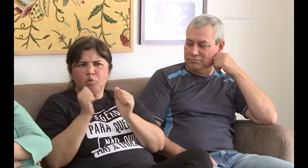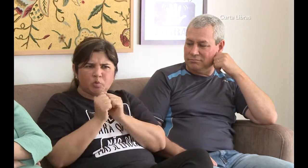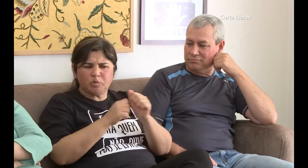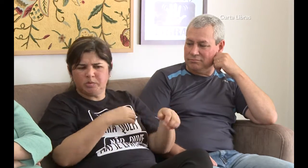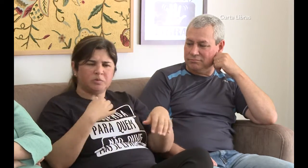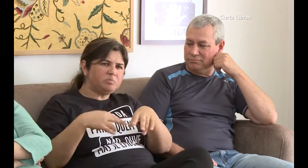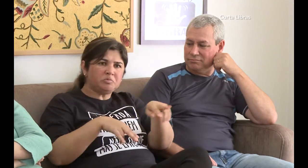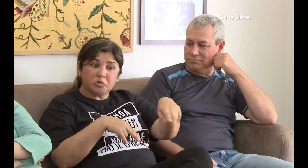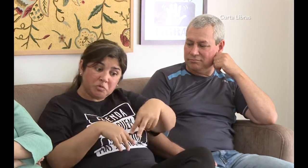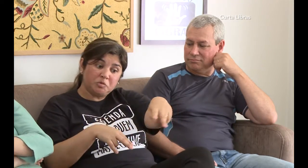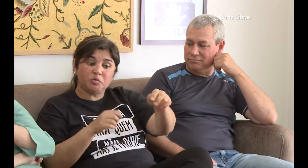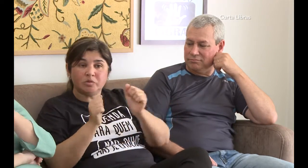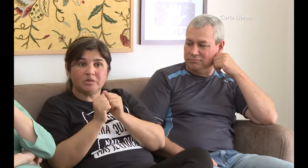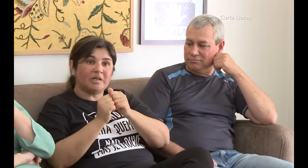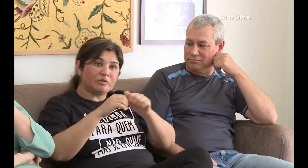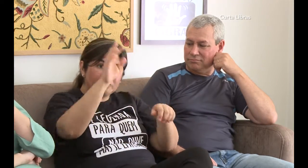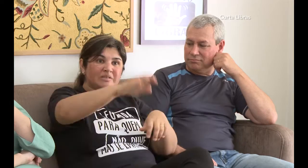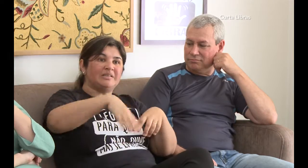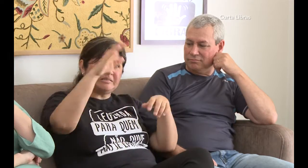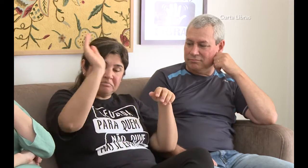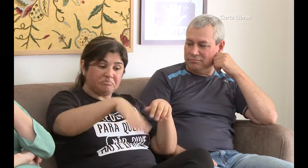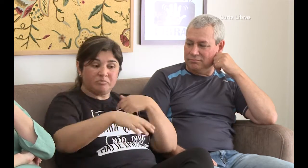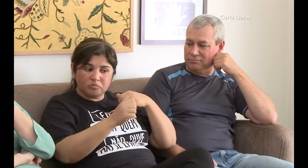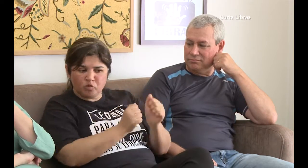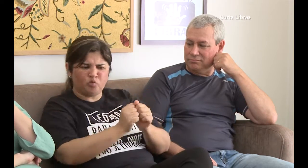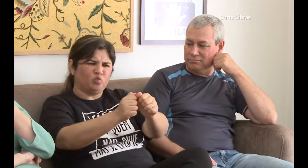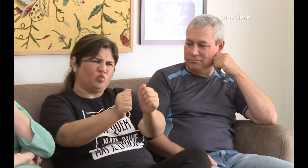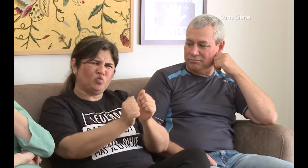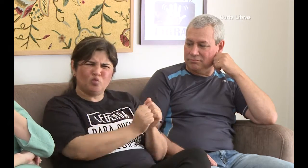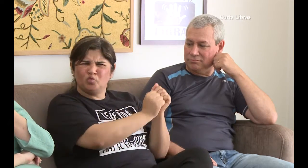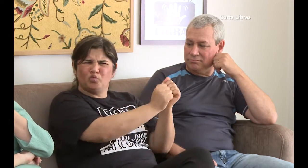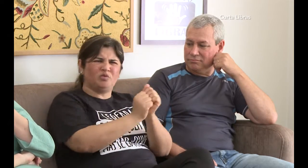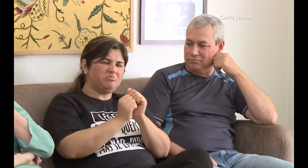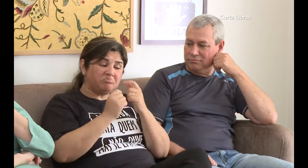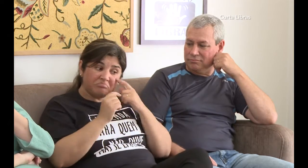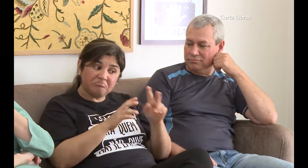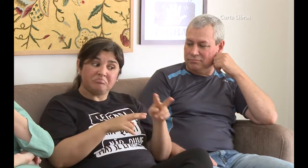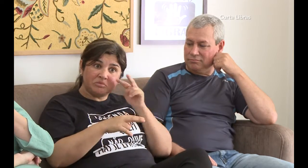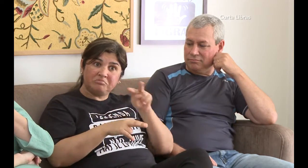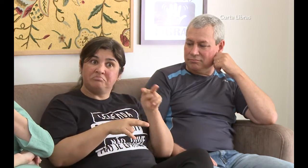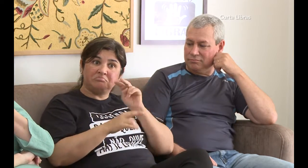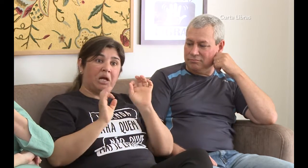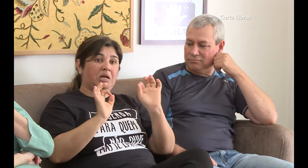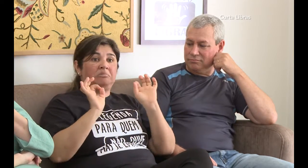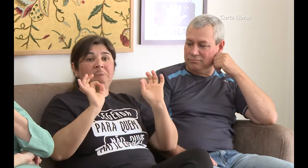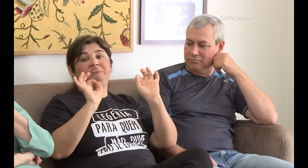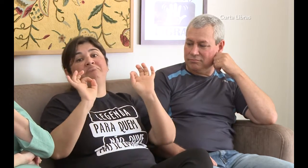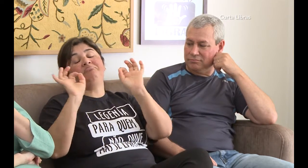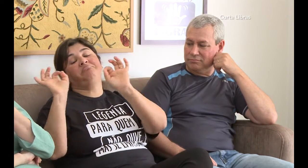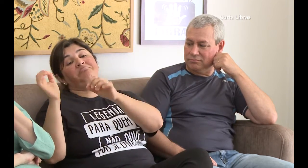junto com ele, prestando atenção, de olho em tudo que ele fazia. E sempre foi assim, mas de verdade assim foi bem tranquilo.